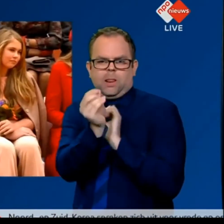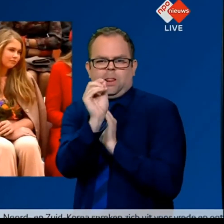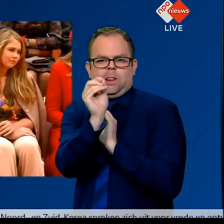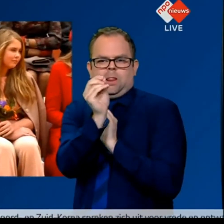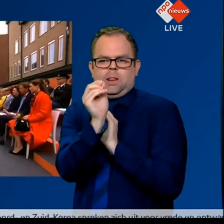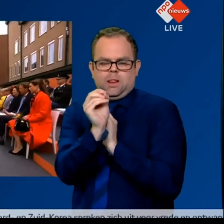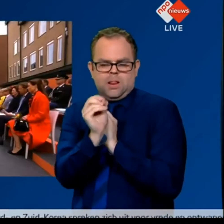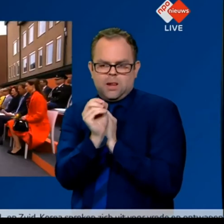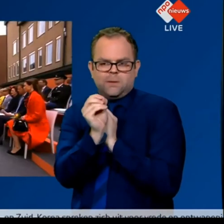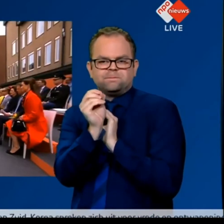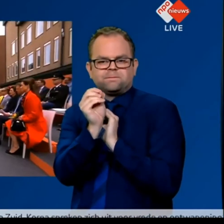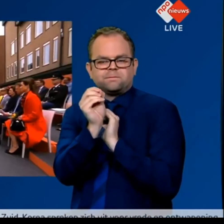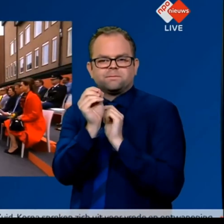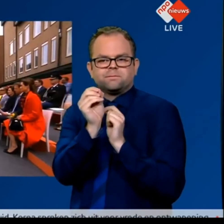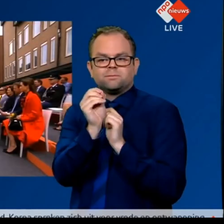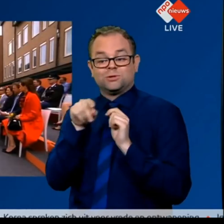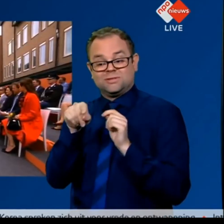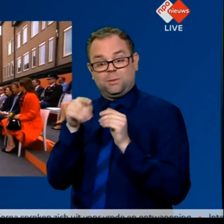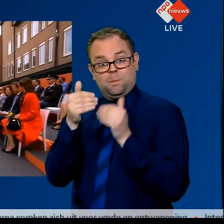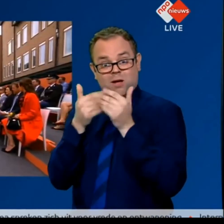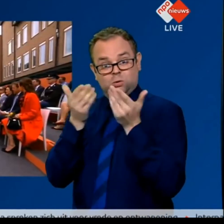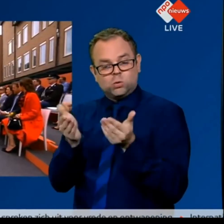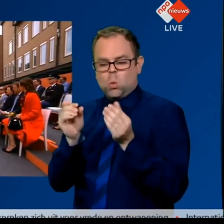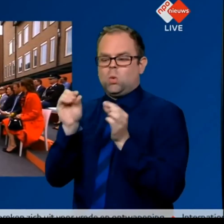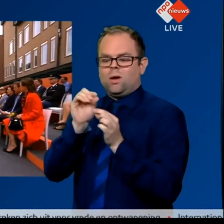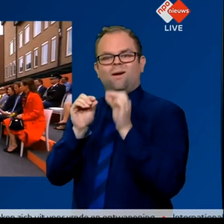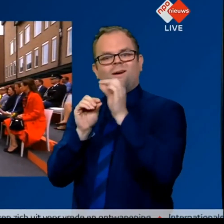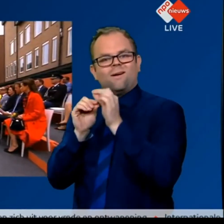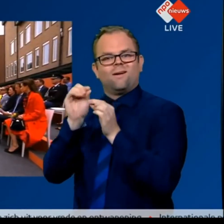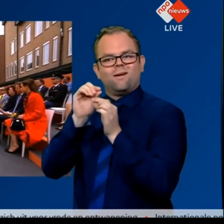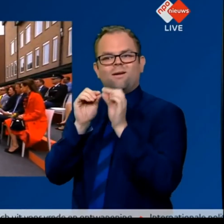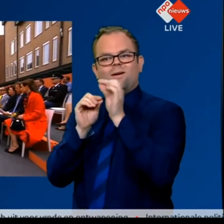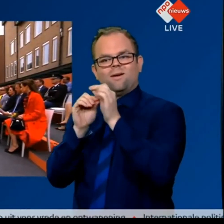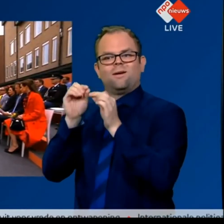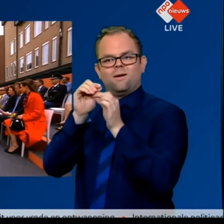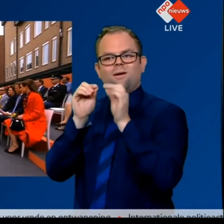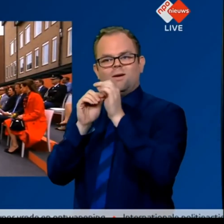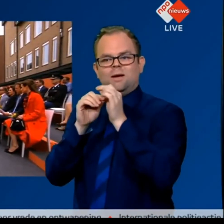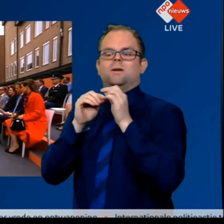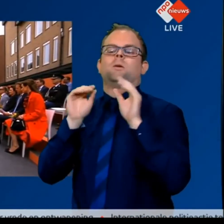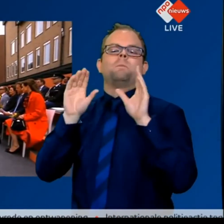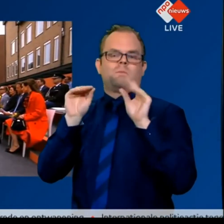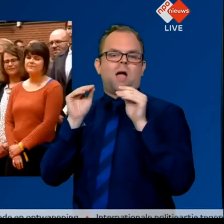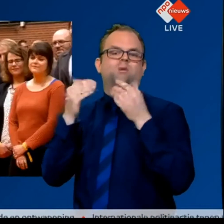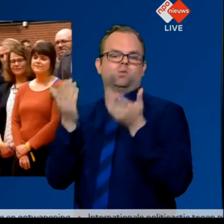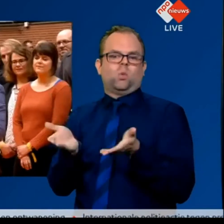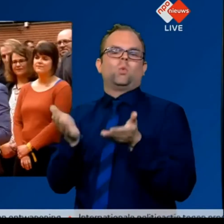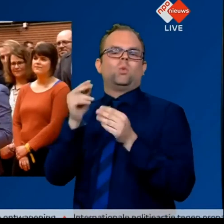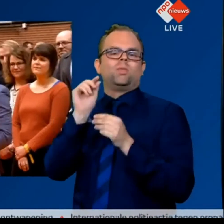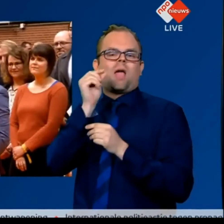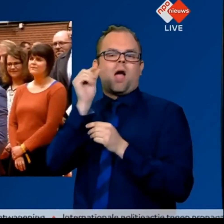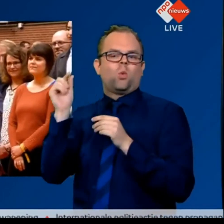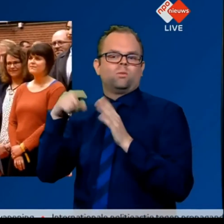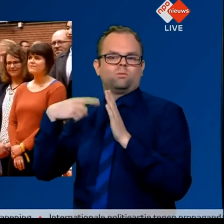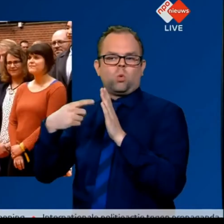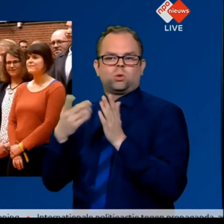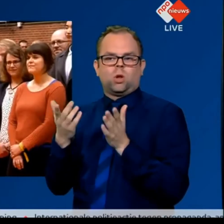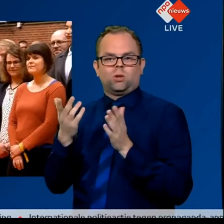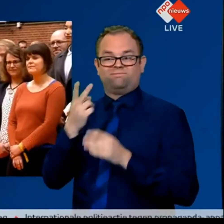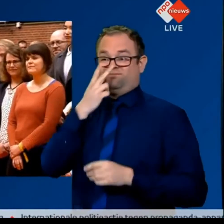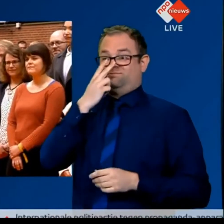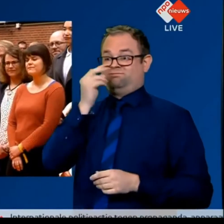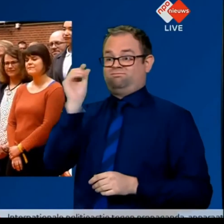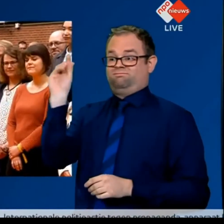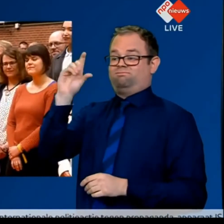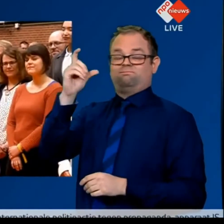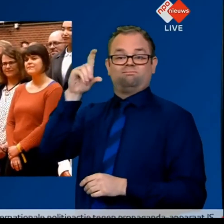kunnen we bijvoorbeeld een nanomotor maken. En als u nu kijkt, hier, in dit kleine buisje wat ik in mijn hand heb, wat u